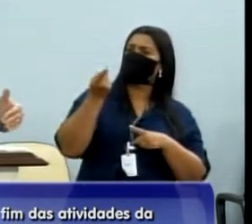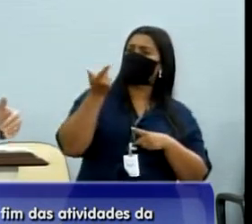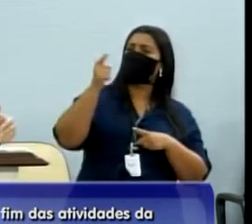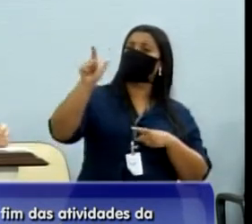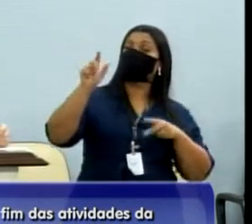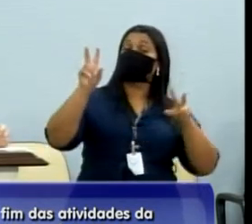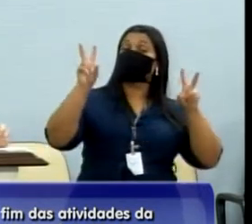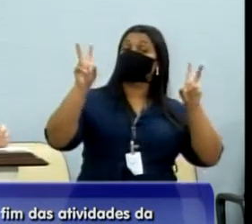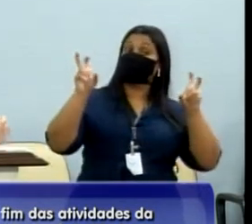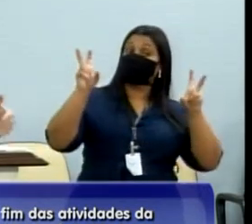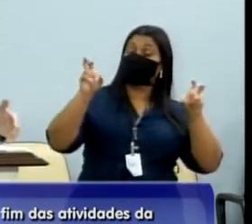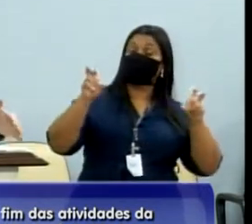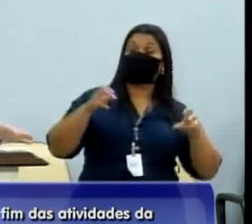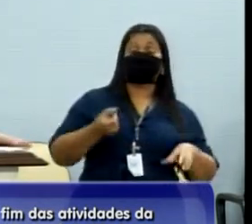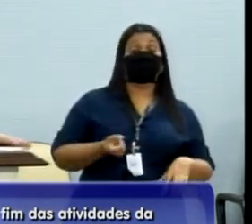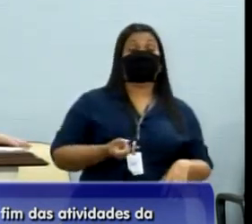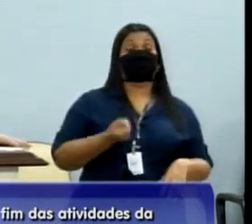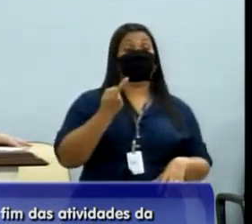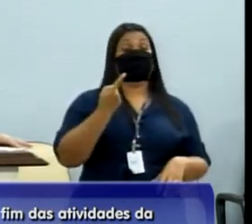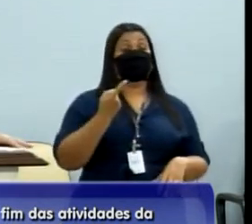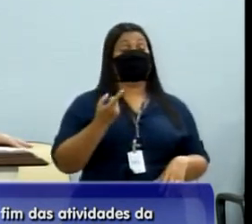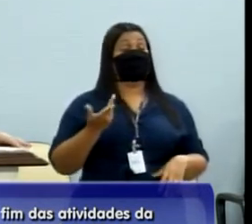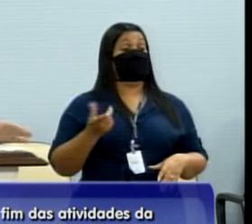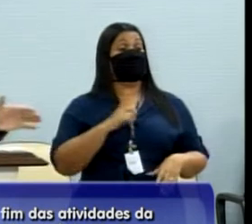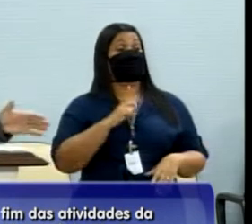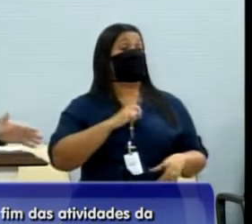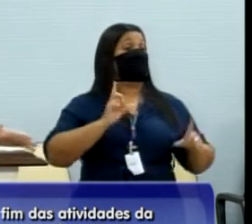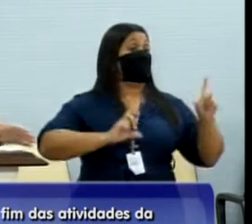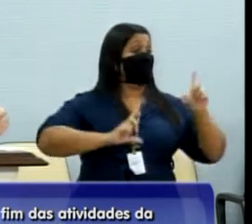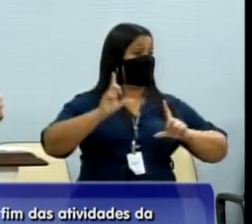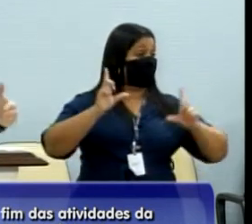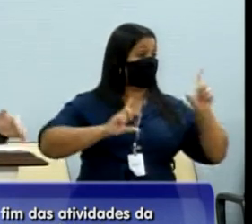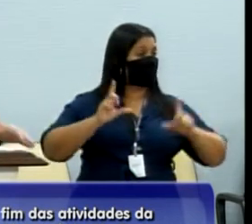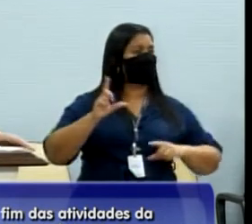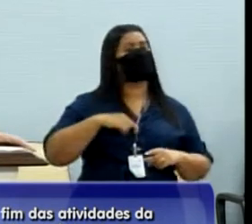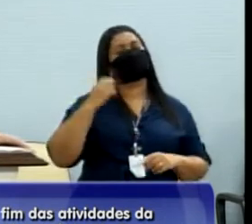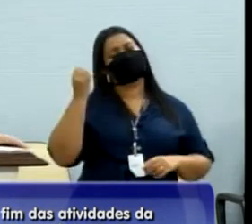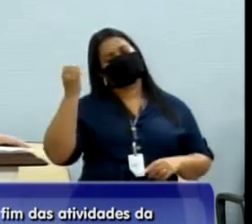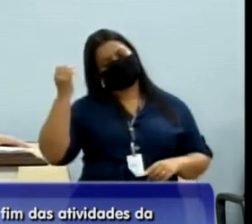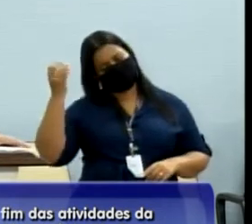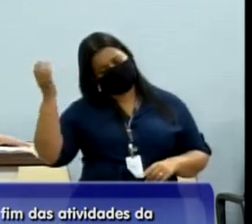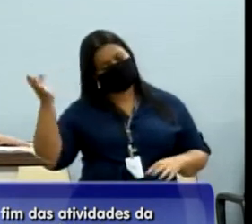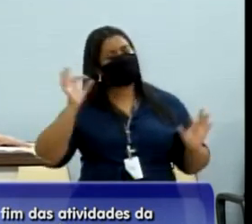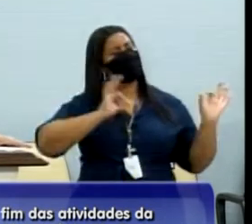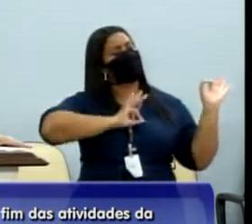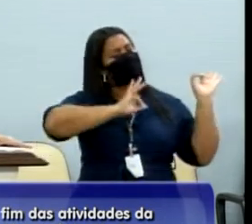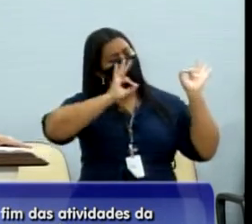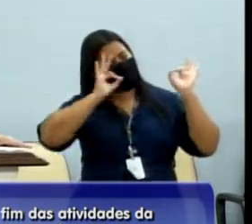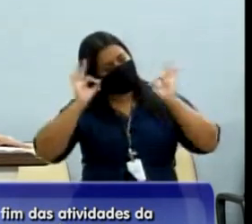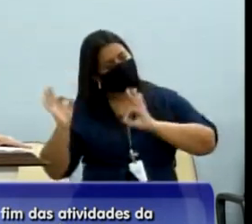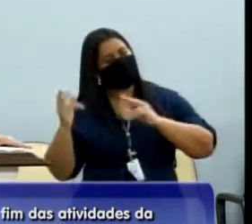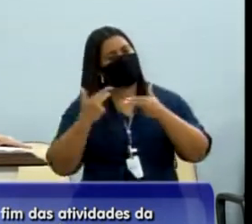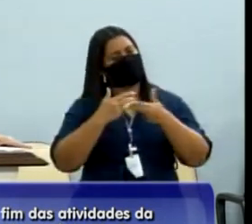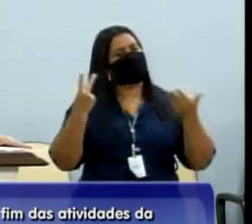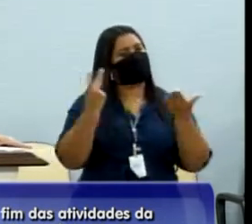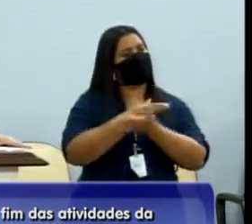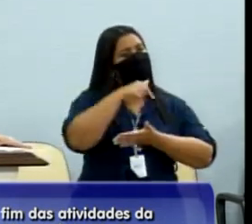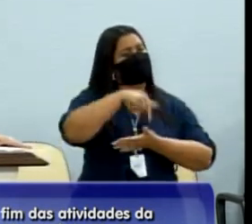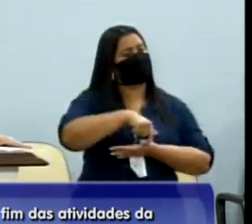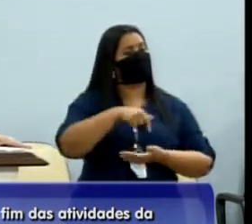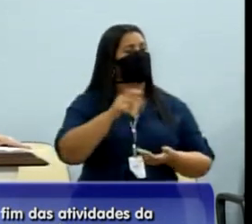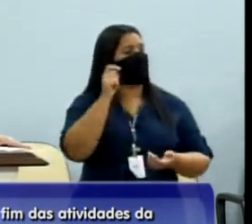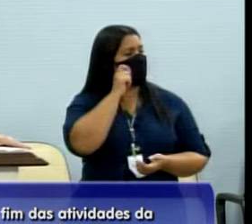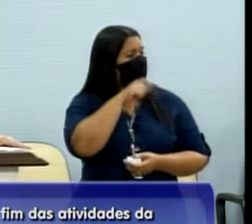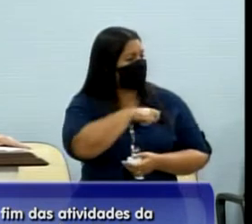polêmico que esteve na mídia nos últimos dias. Mesmo viajando, eu acompanho todo o noticiário de Rio Preto e vi